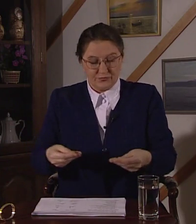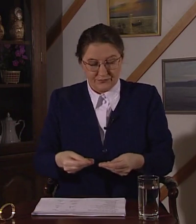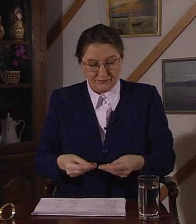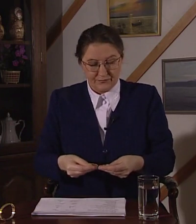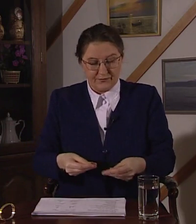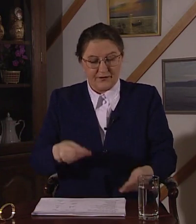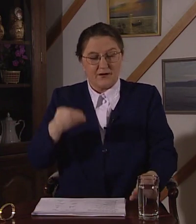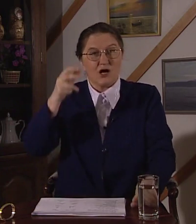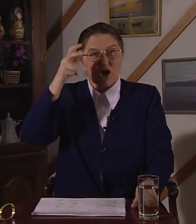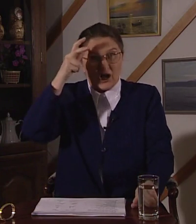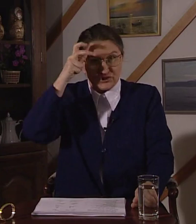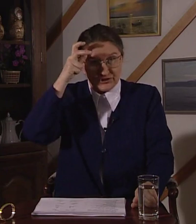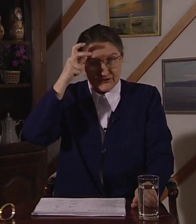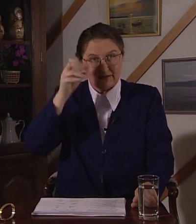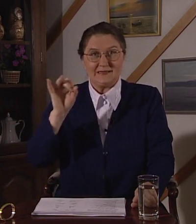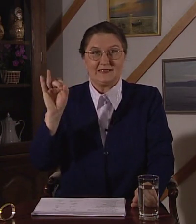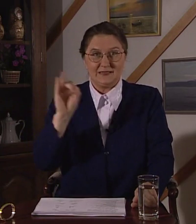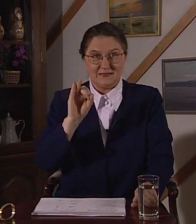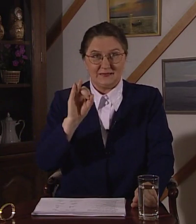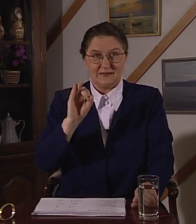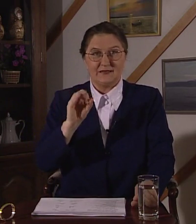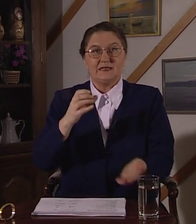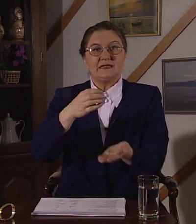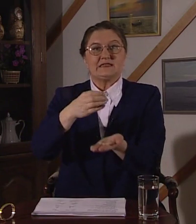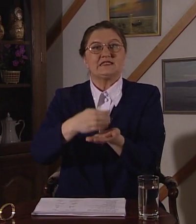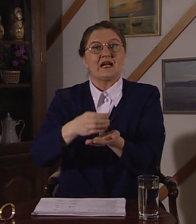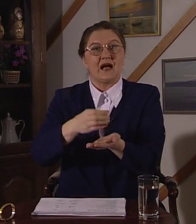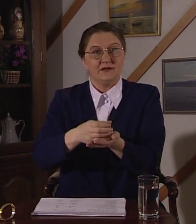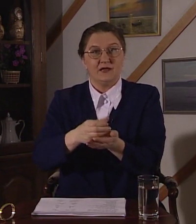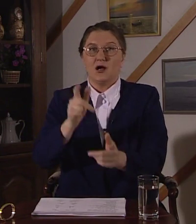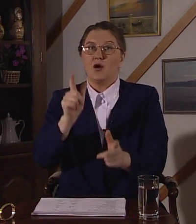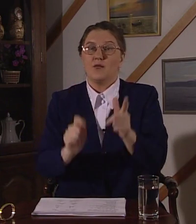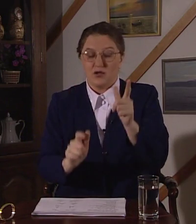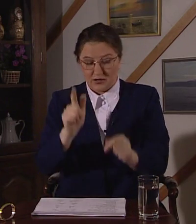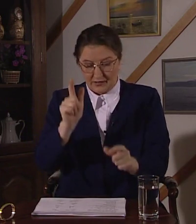каши и стакан молока.